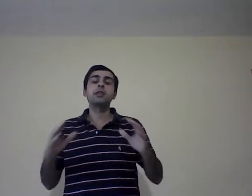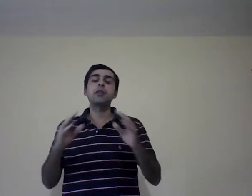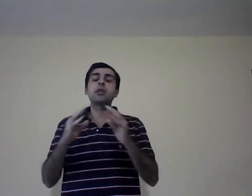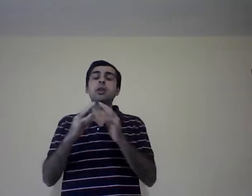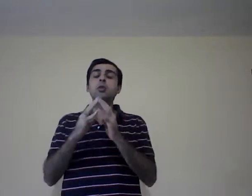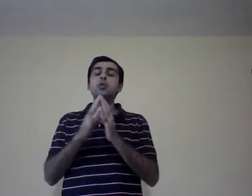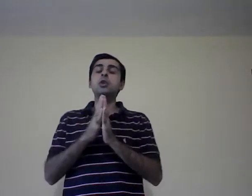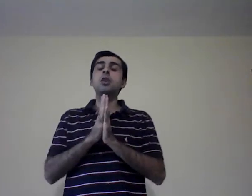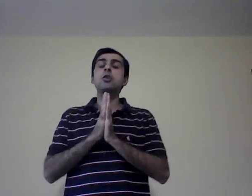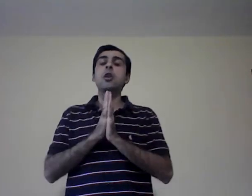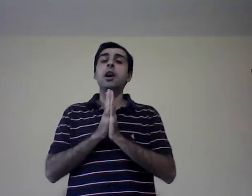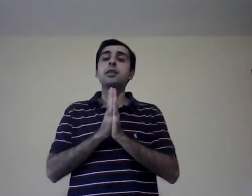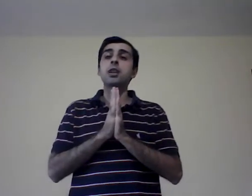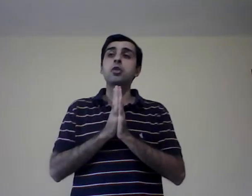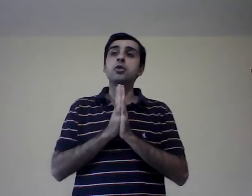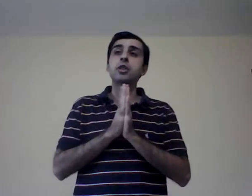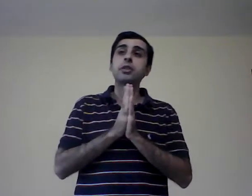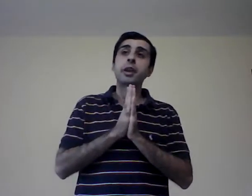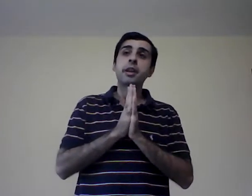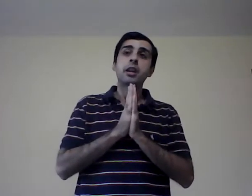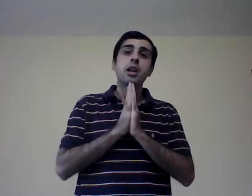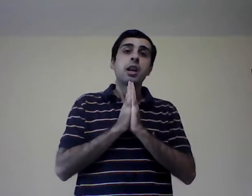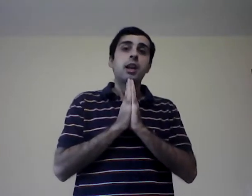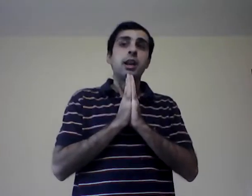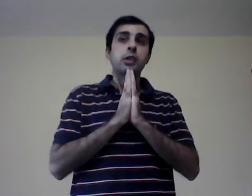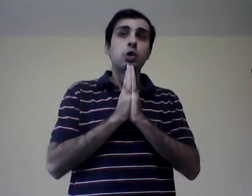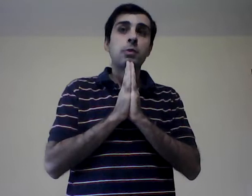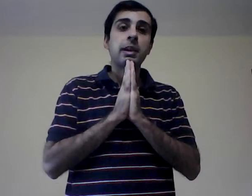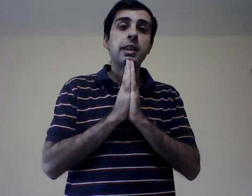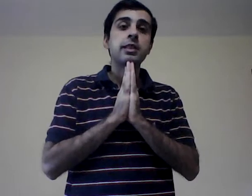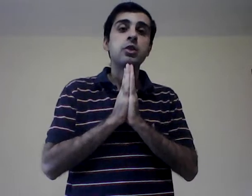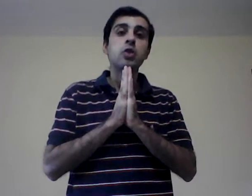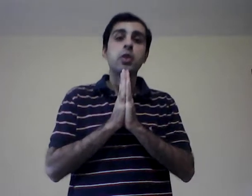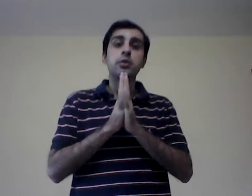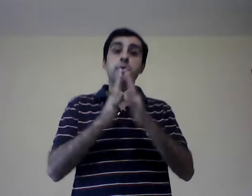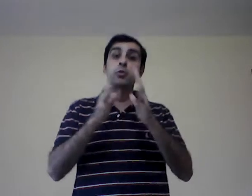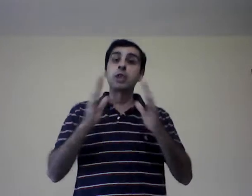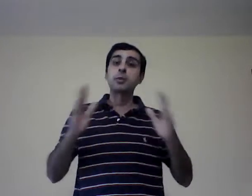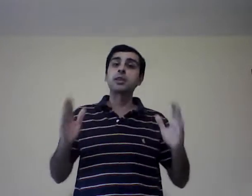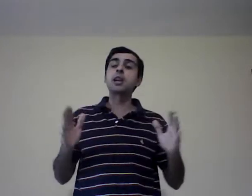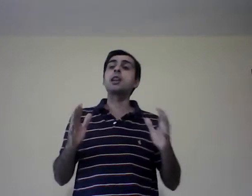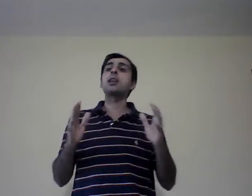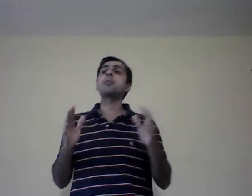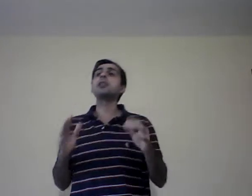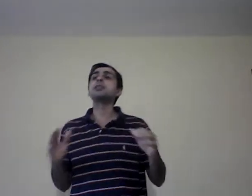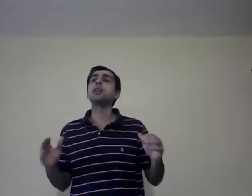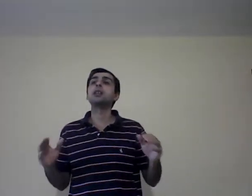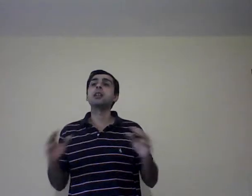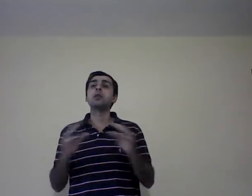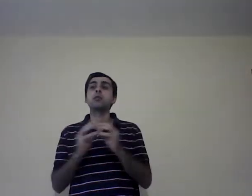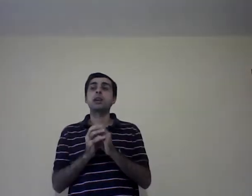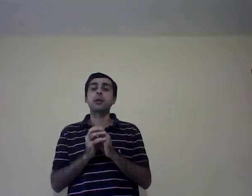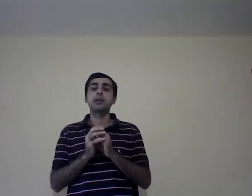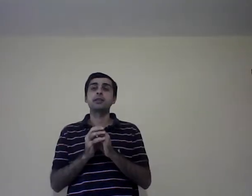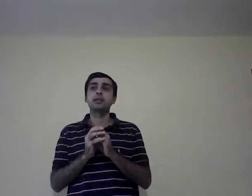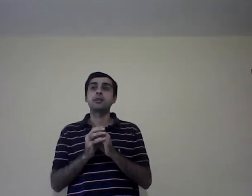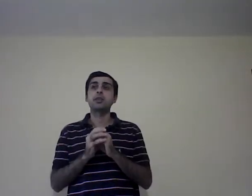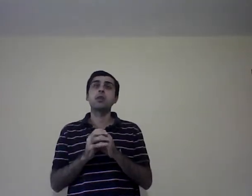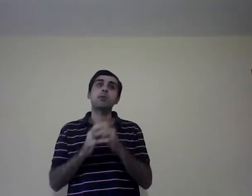va reduciendo hasta concentrar la toma de decisiones fundamentales en la empresa, en una cabeza, si, en una